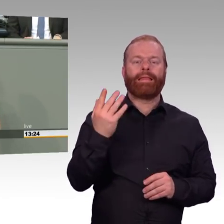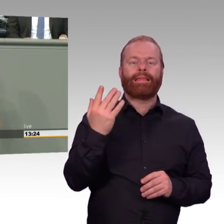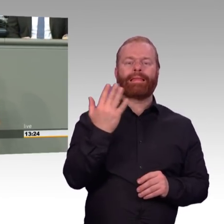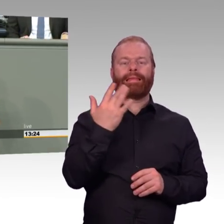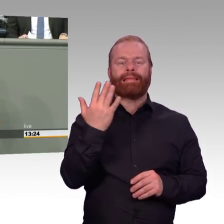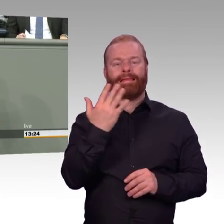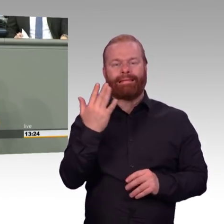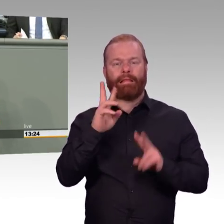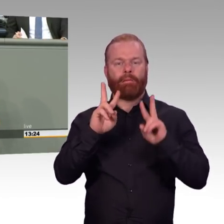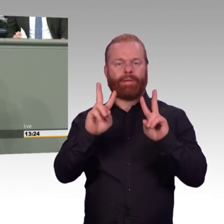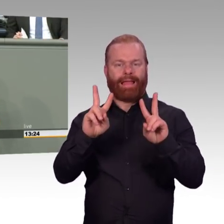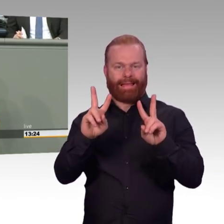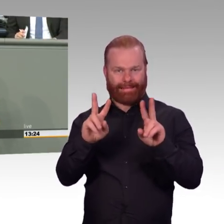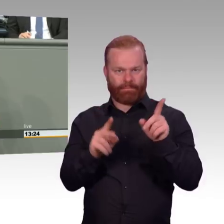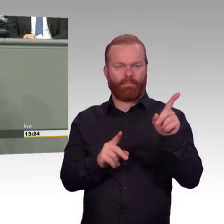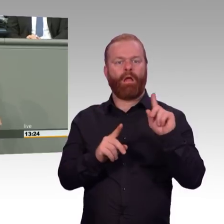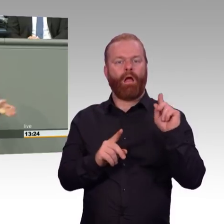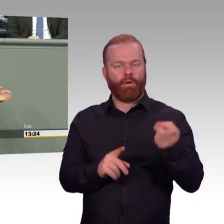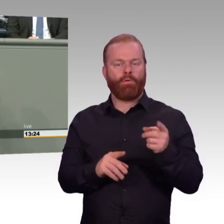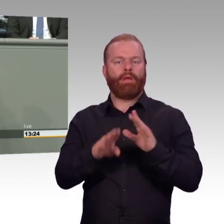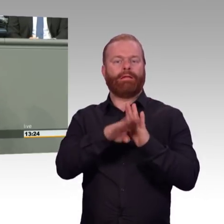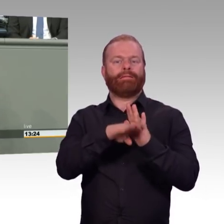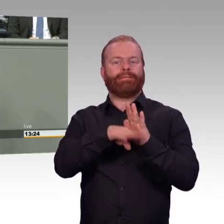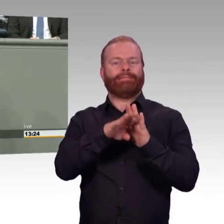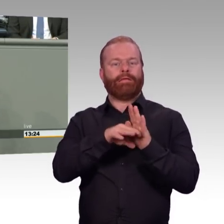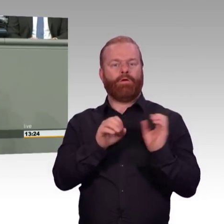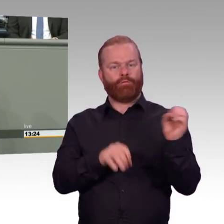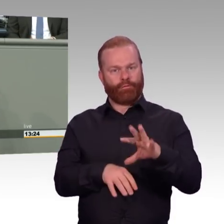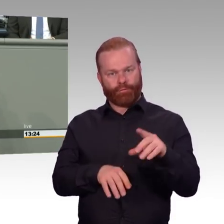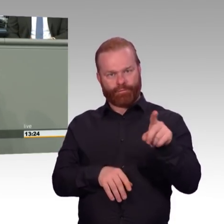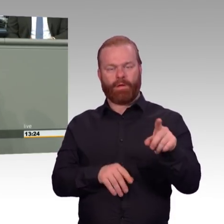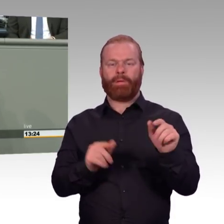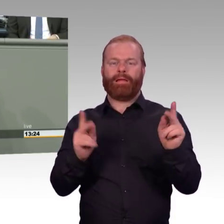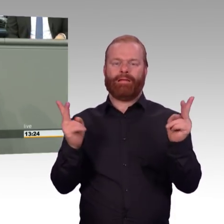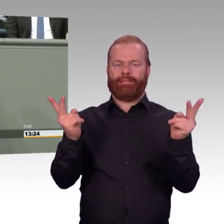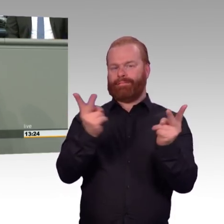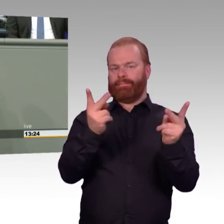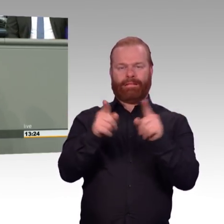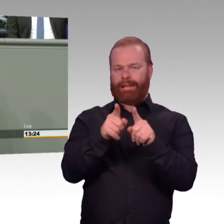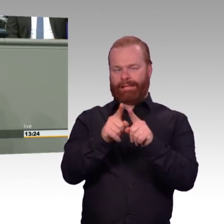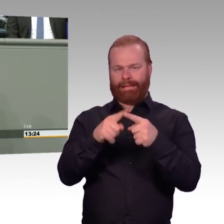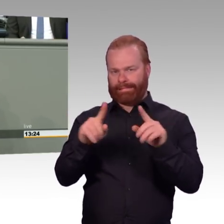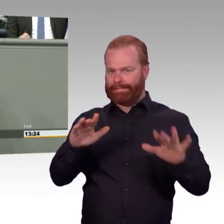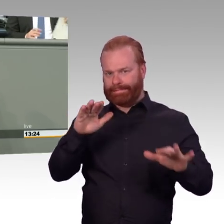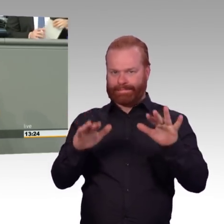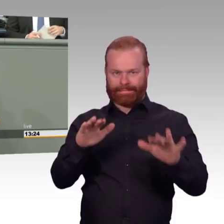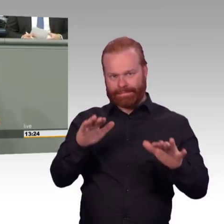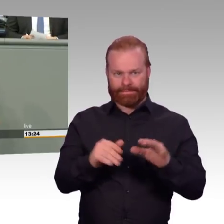das ab, was aktuell gerade geschieht und sich in den kommenden Monaten vollziehen wird, auf jeden Fall vollziehen soll. Und die